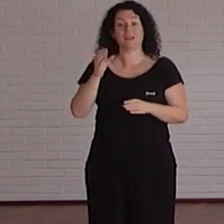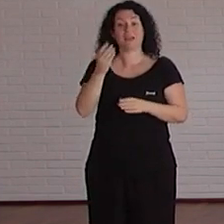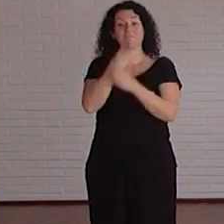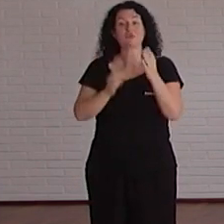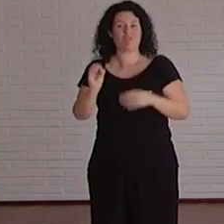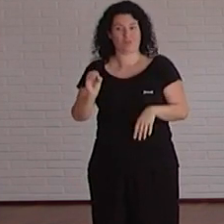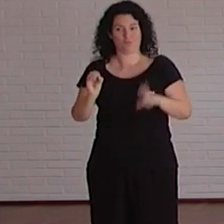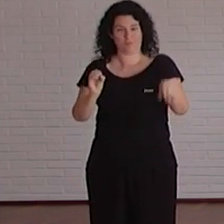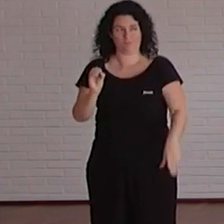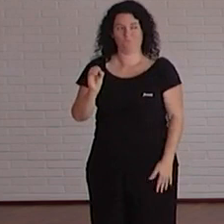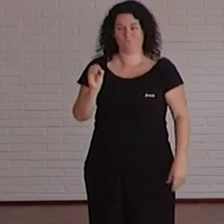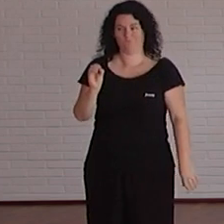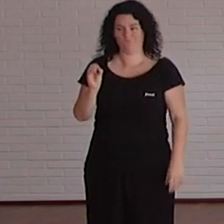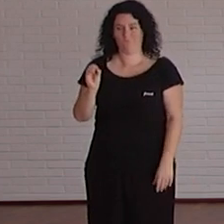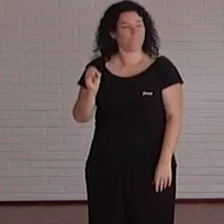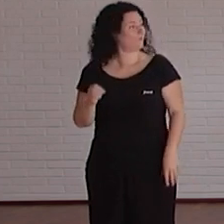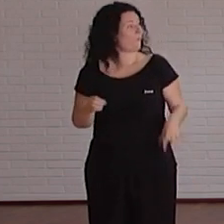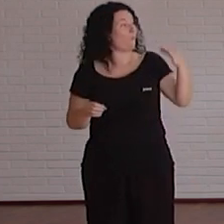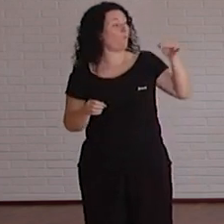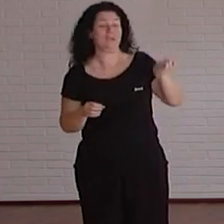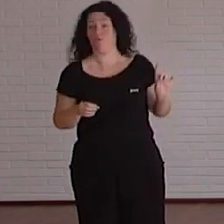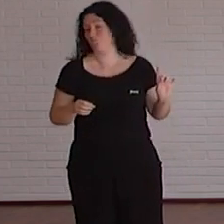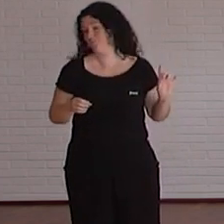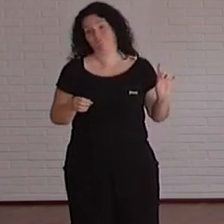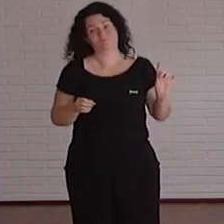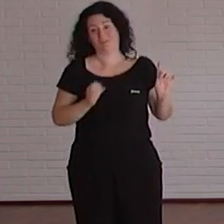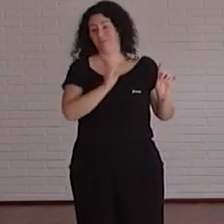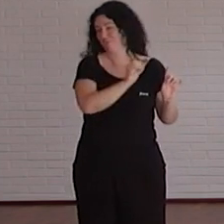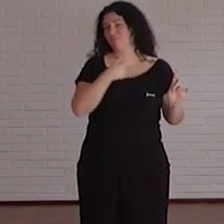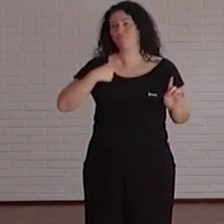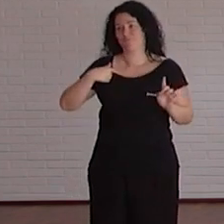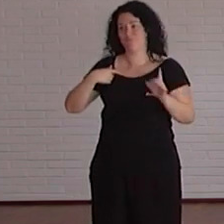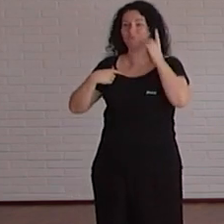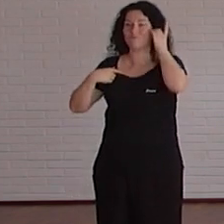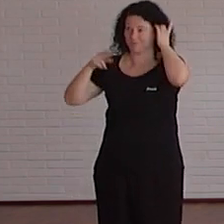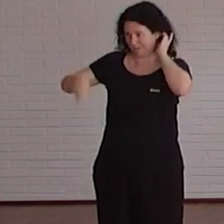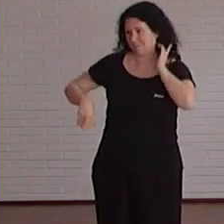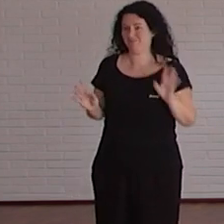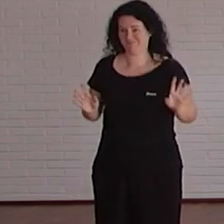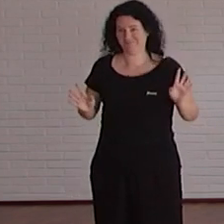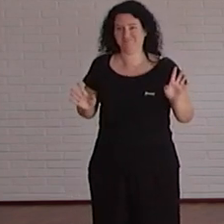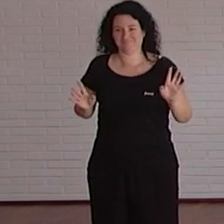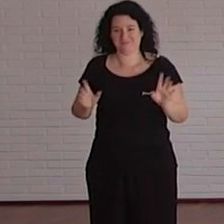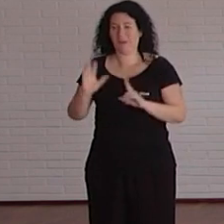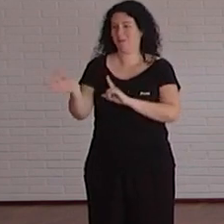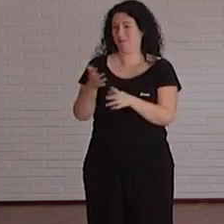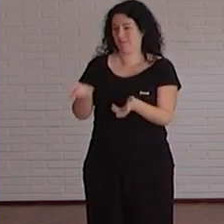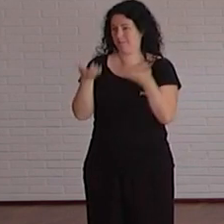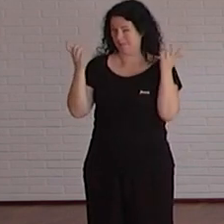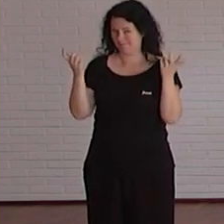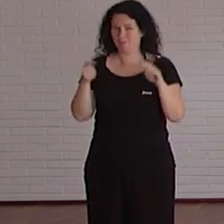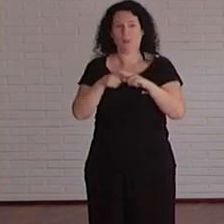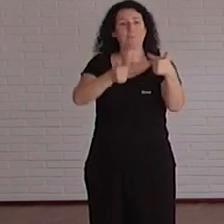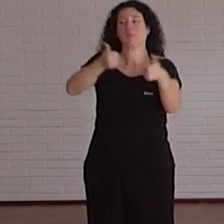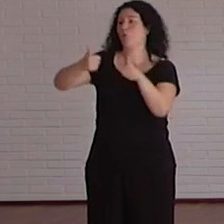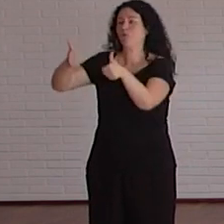con lo cual no sois los únicos que tenéis cero errores en la página web nosotros también las tenemos y creo que fuimos de los primeros en conseguirlo esto se está convirtiendo en una